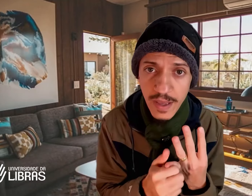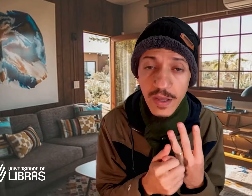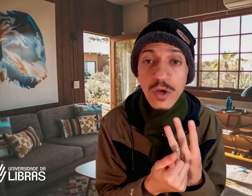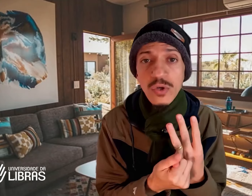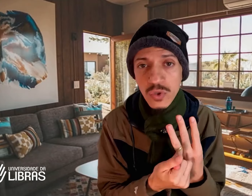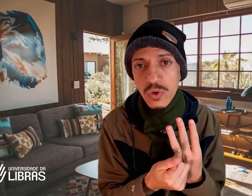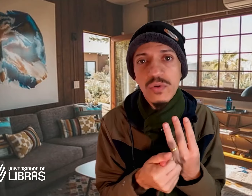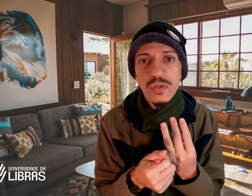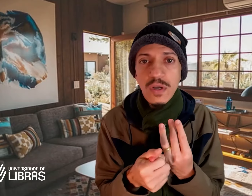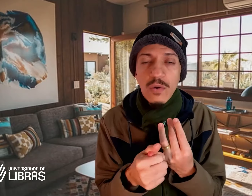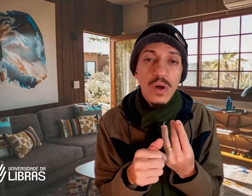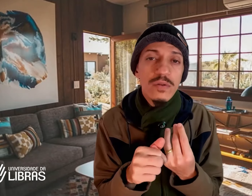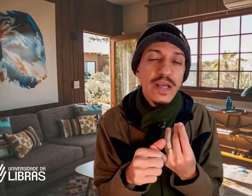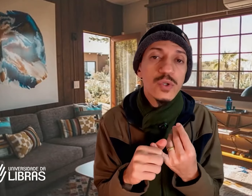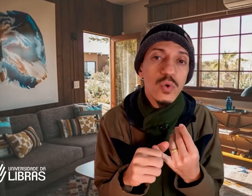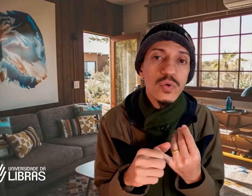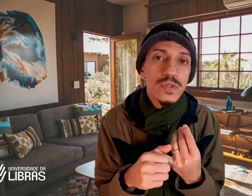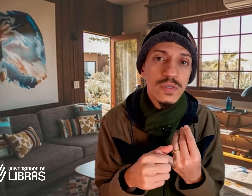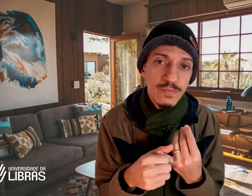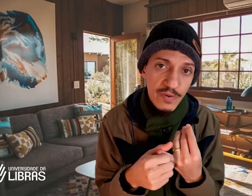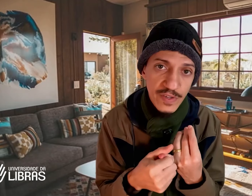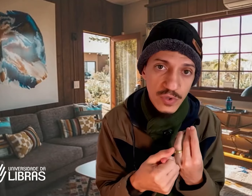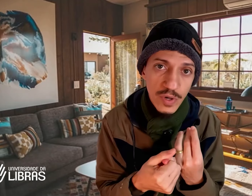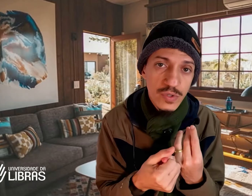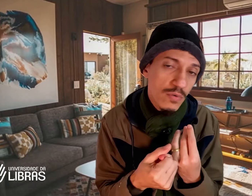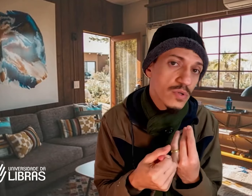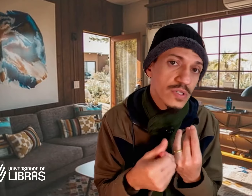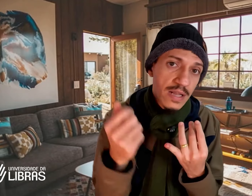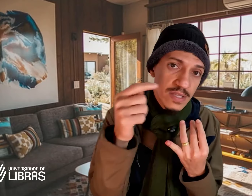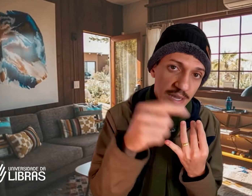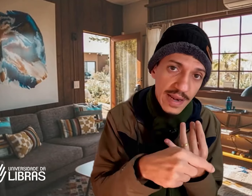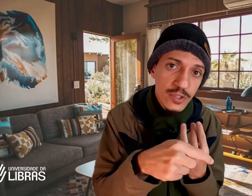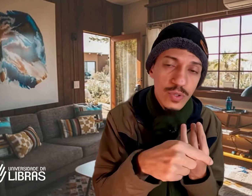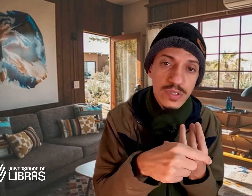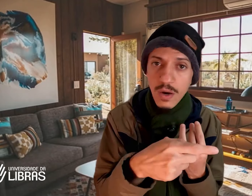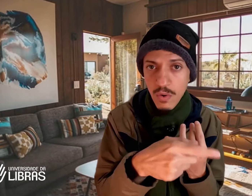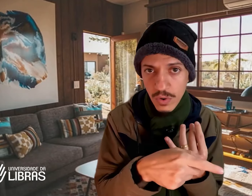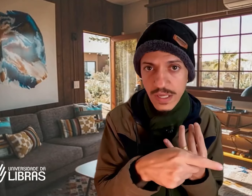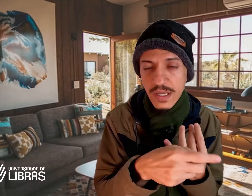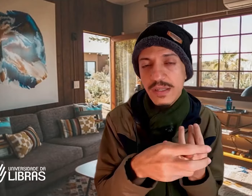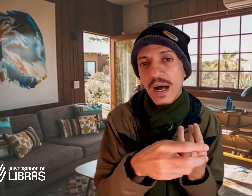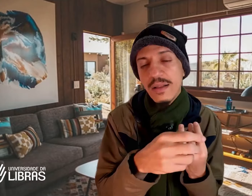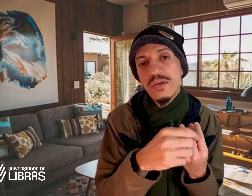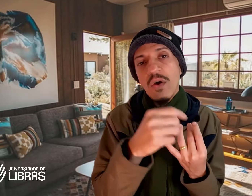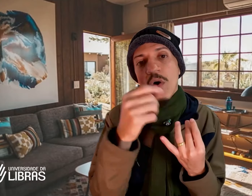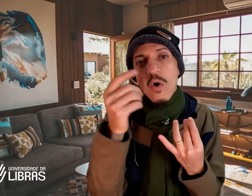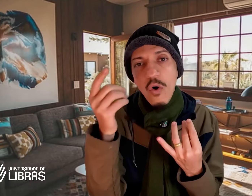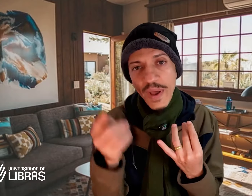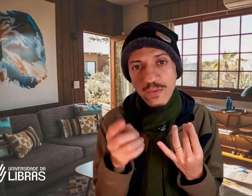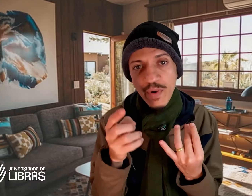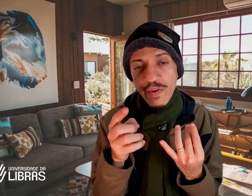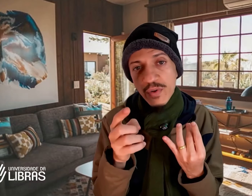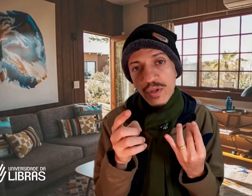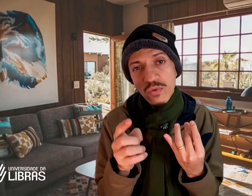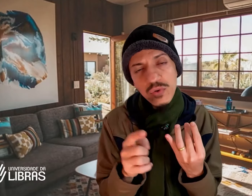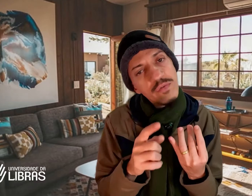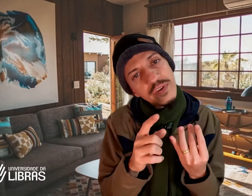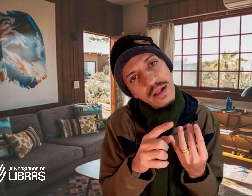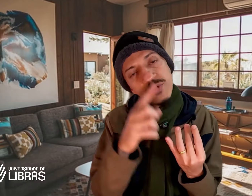surdos. Quando tem surdos professores concursados daquela instituição ou terceirizados, ou mesmo professores surdos convidados de